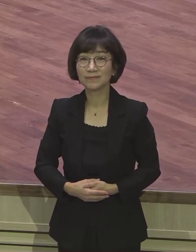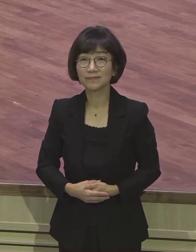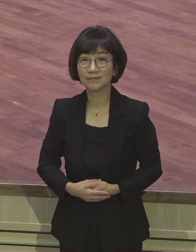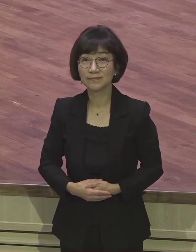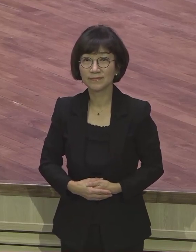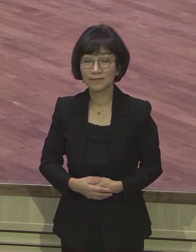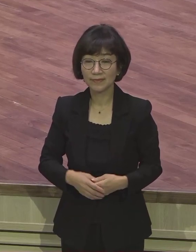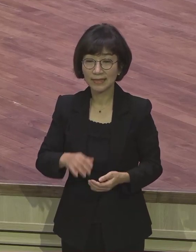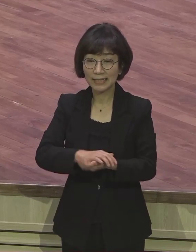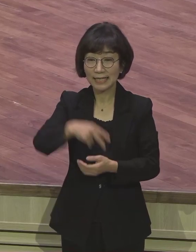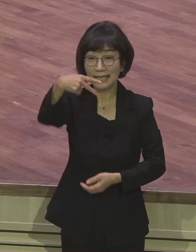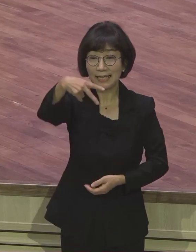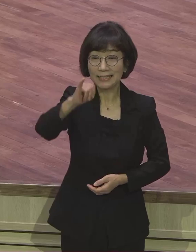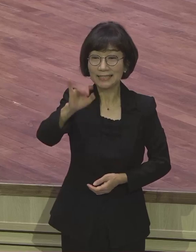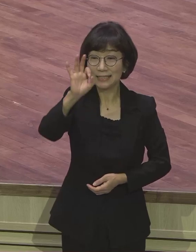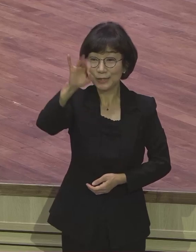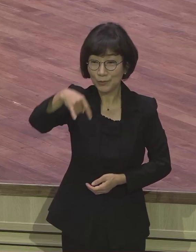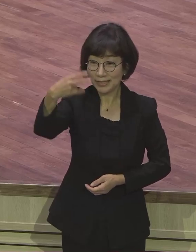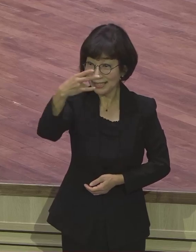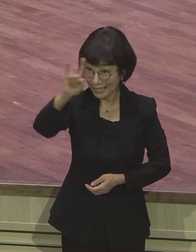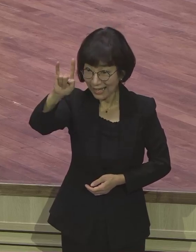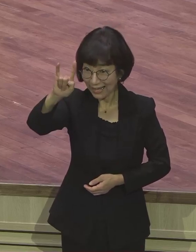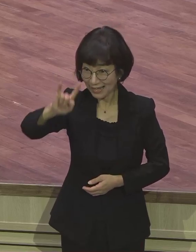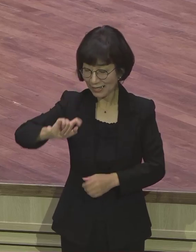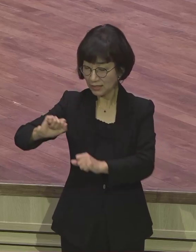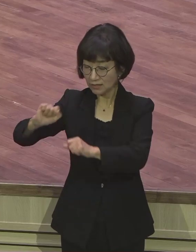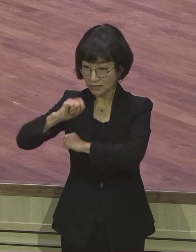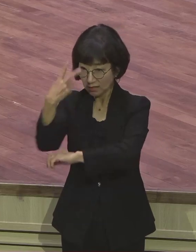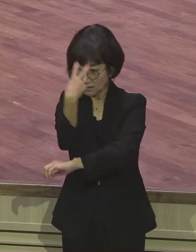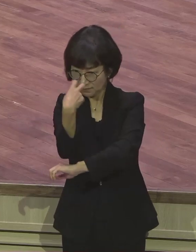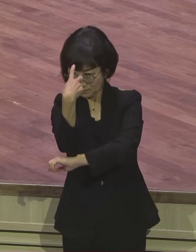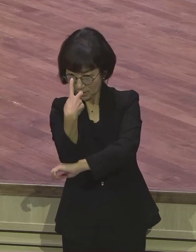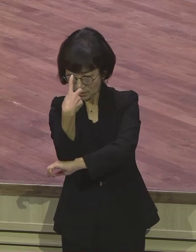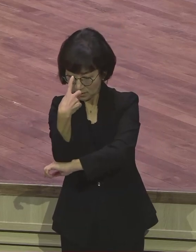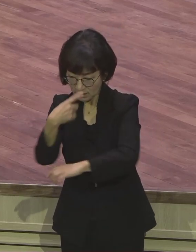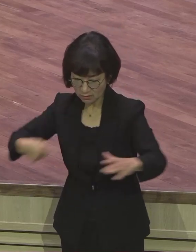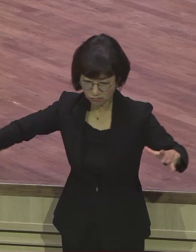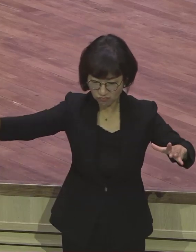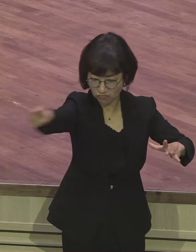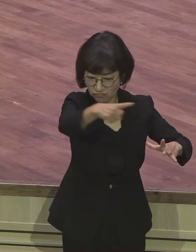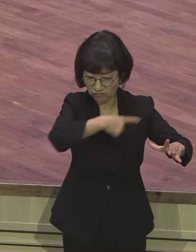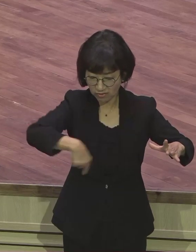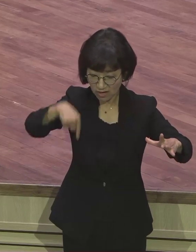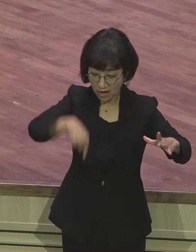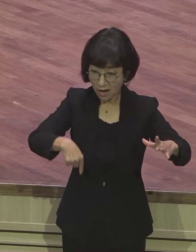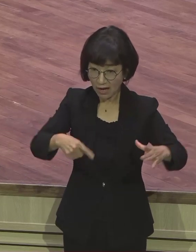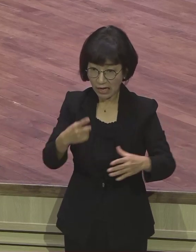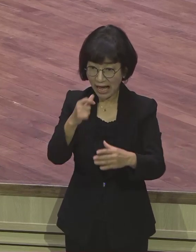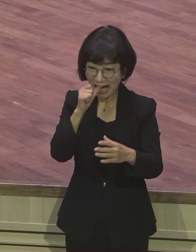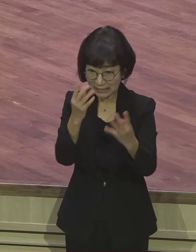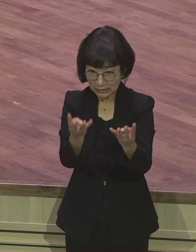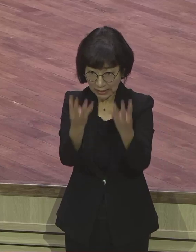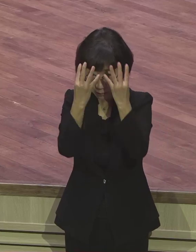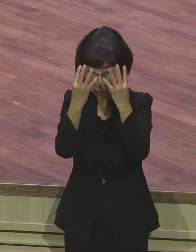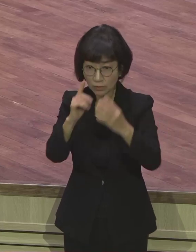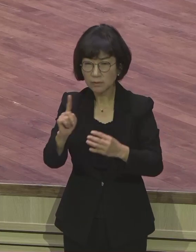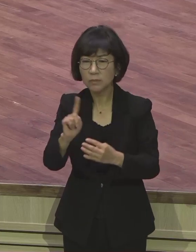시위대에 있는 감옥은 어떤 감옥이냐 그 당시로